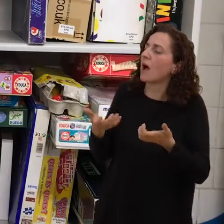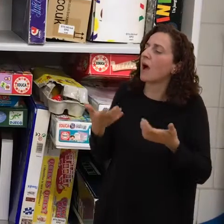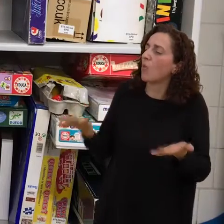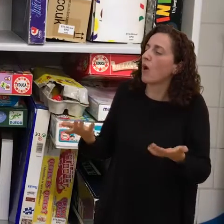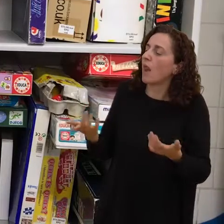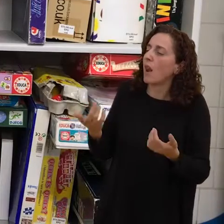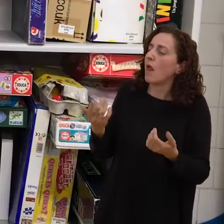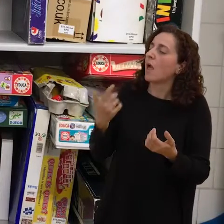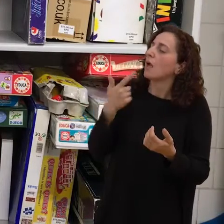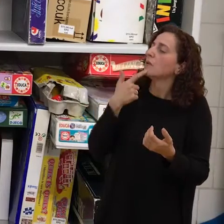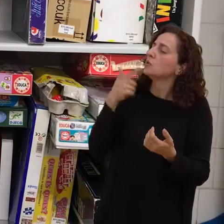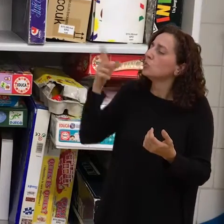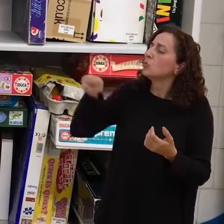¿cuál sería el mensaje idóneo?